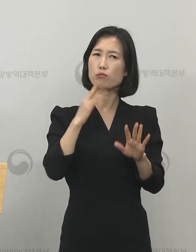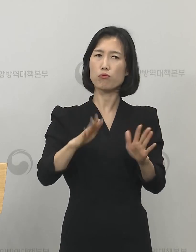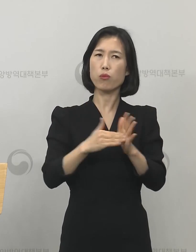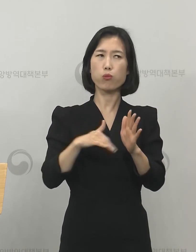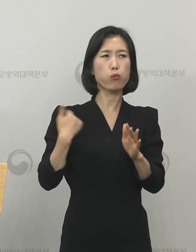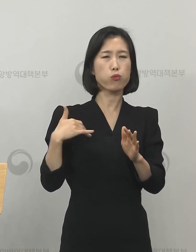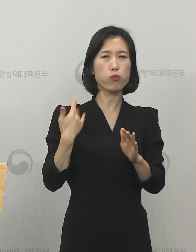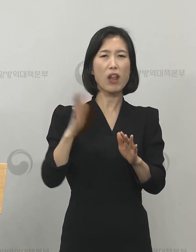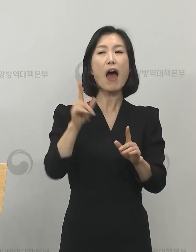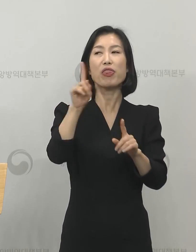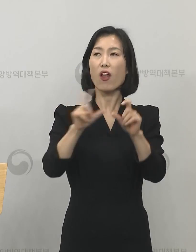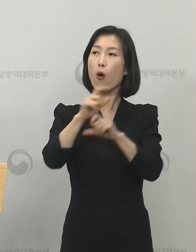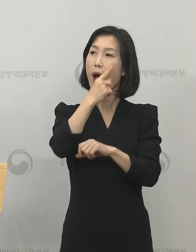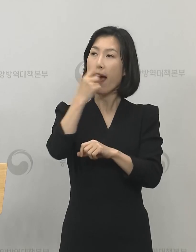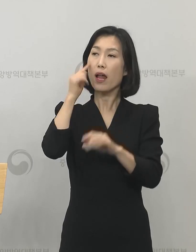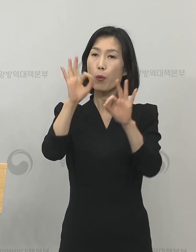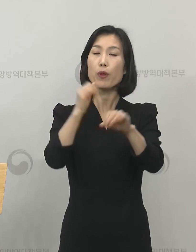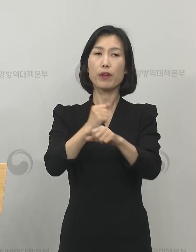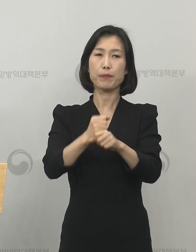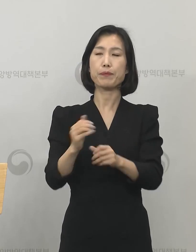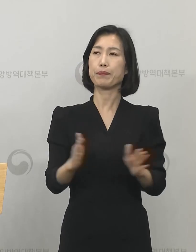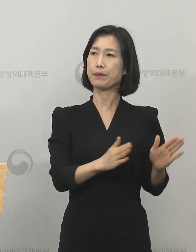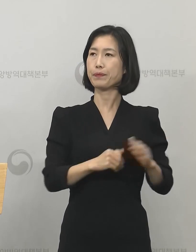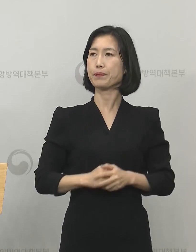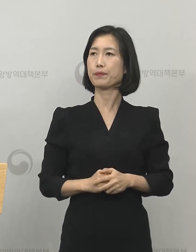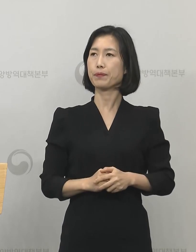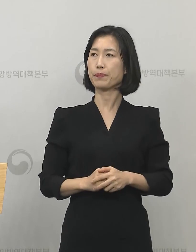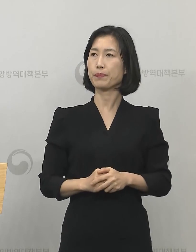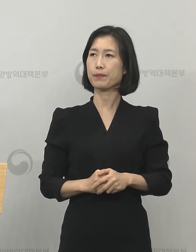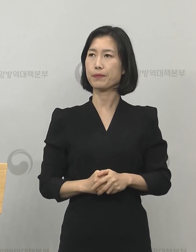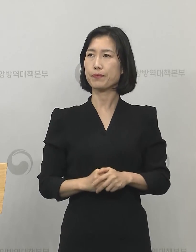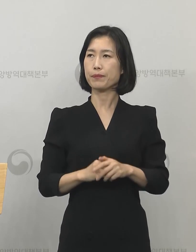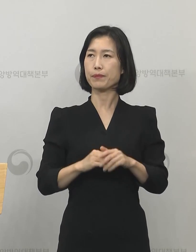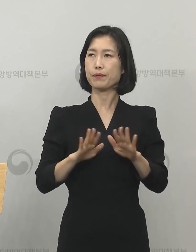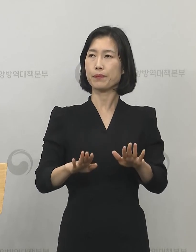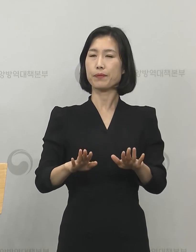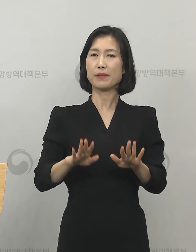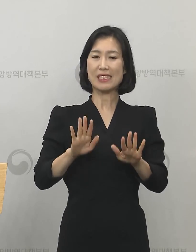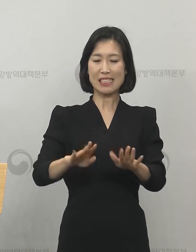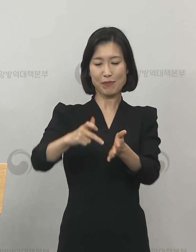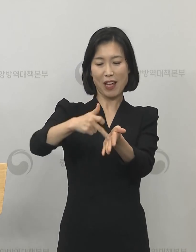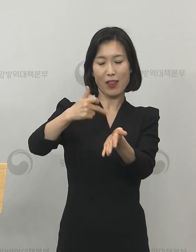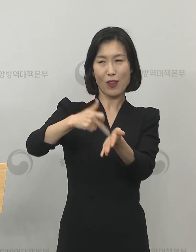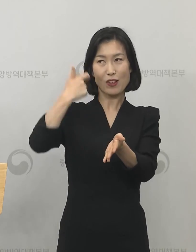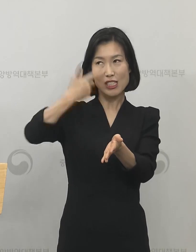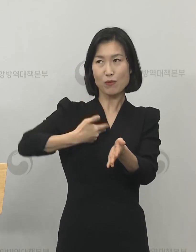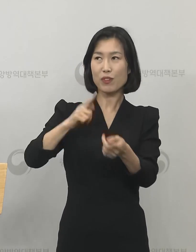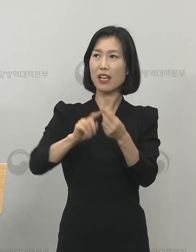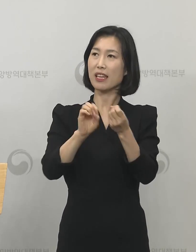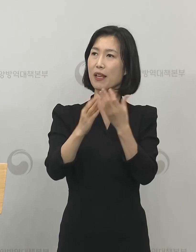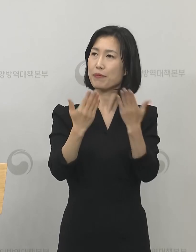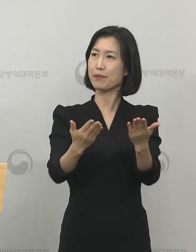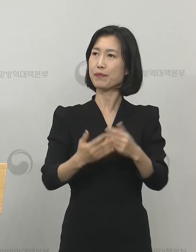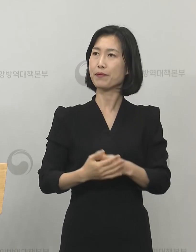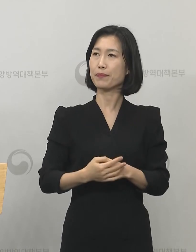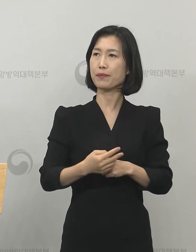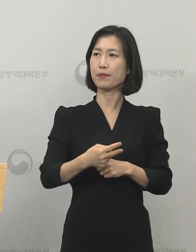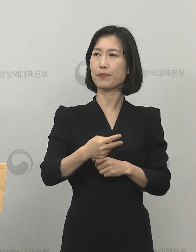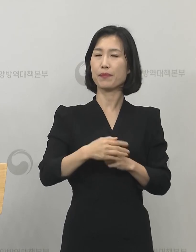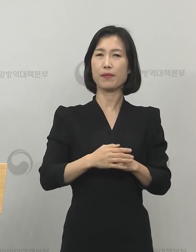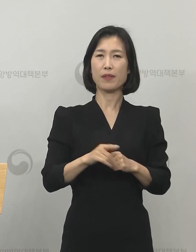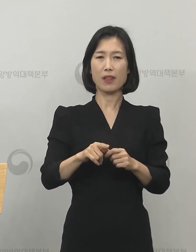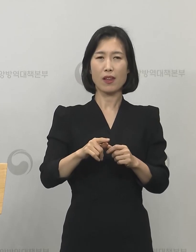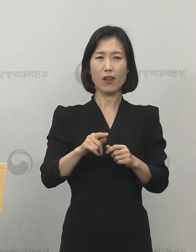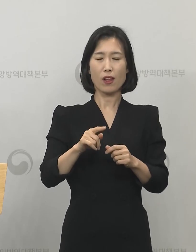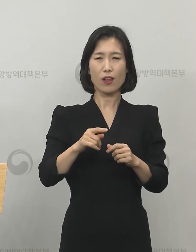네 지금부터는 현장에서 질문 주신 문자 질문에 대해서 답변 즉답 드리겠습니다. 바로